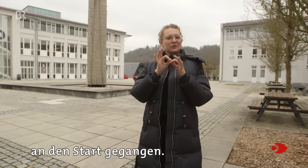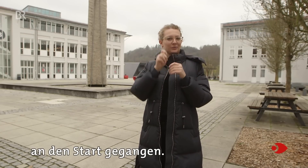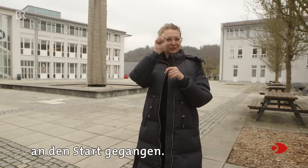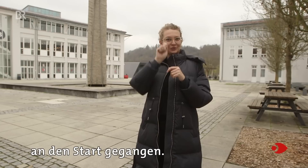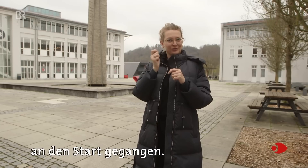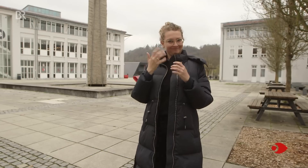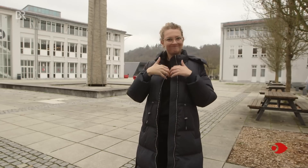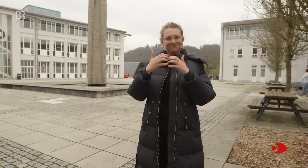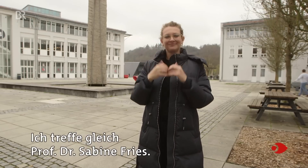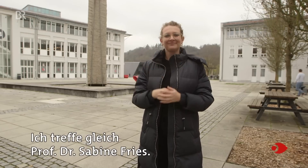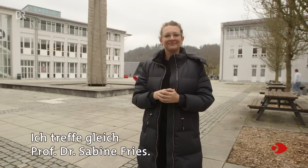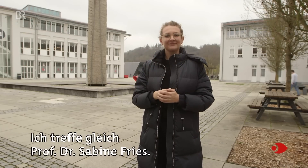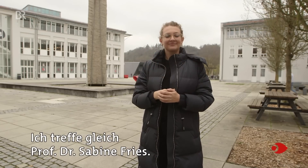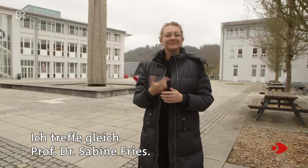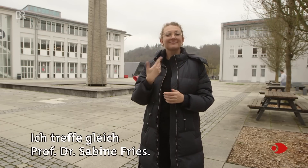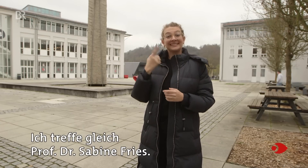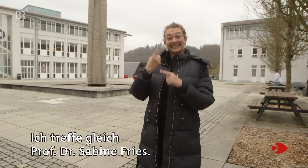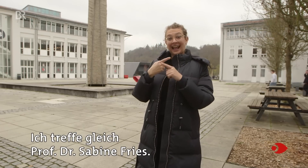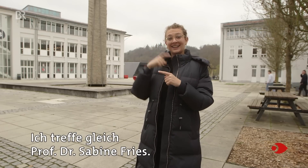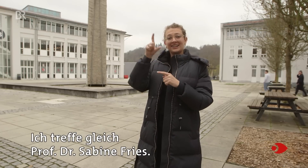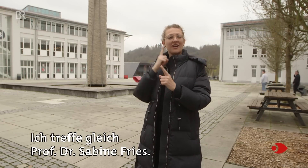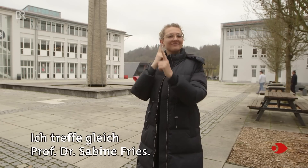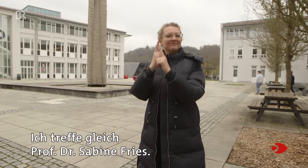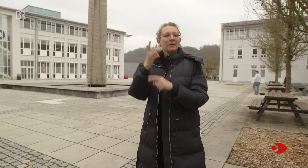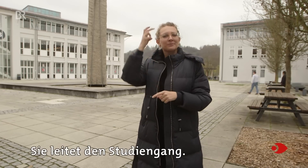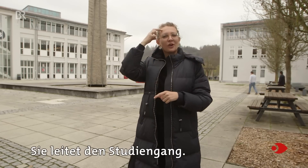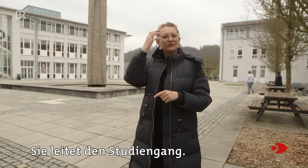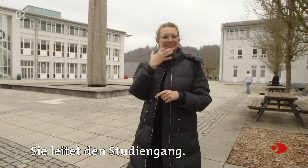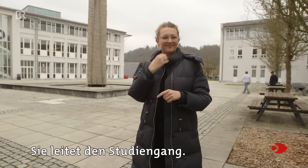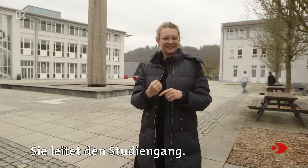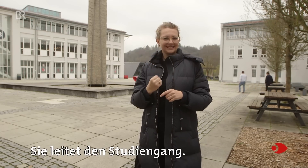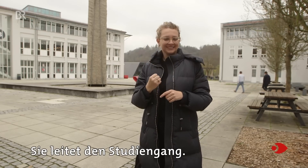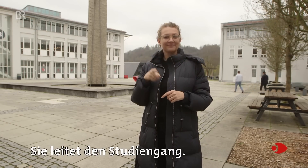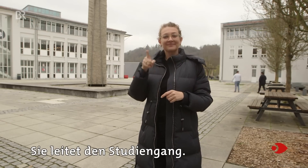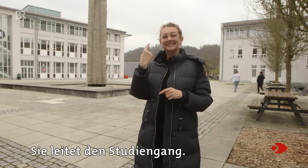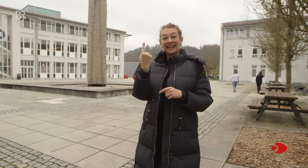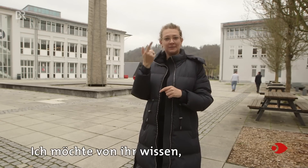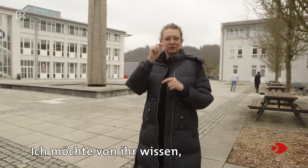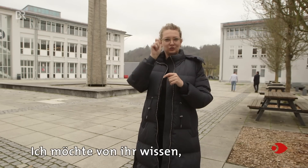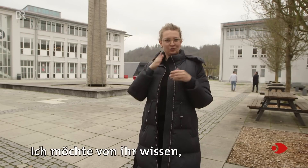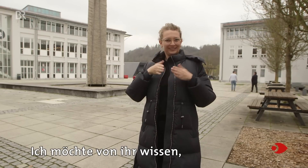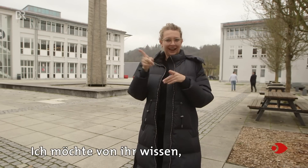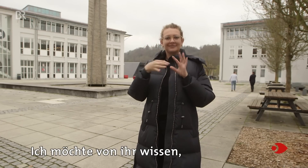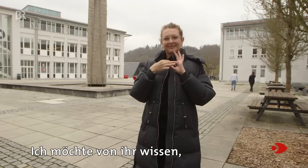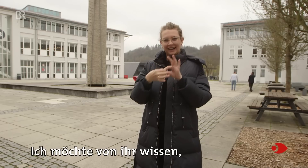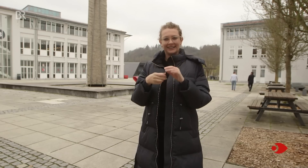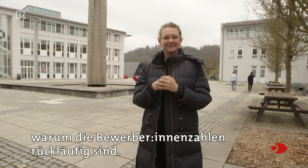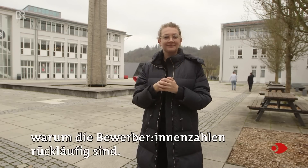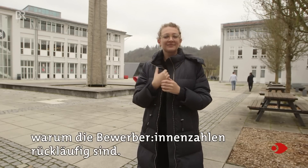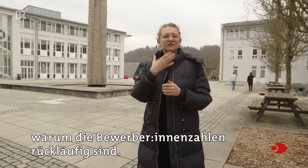gegangen. Ich treffe gleich Prof. Dr. Sabine Fries, sie leitet den Studiengang. Ich möchte von ihr wissen, warum